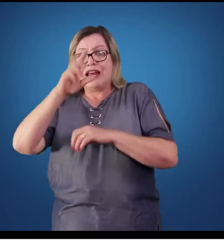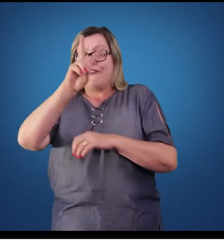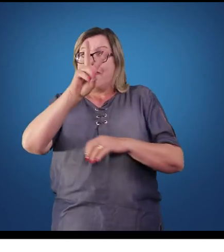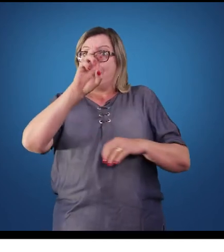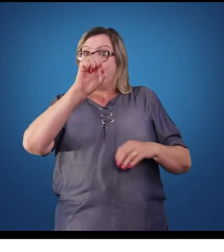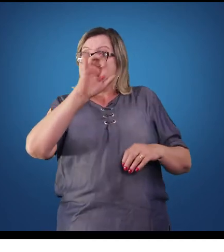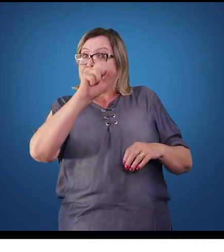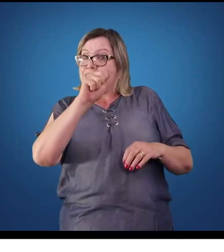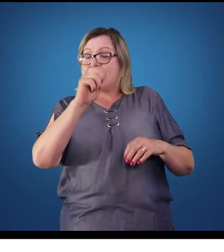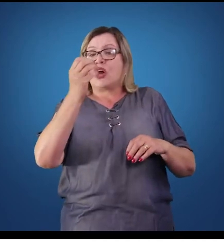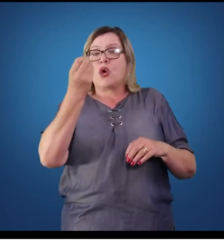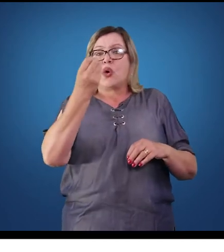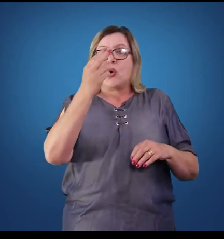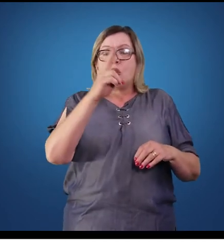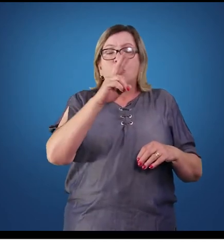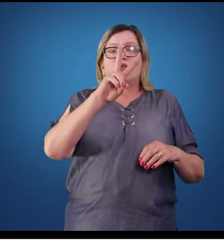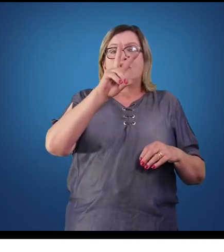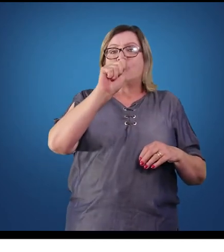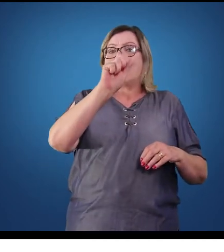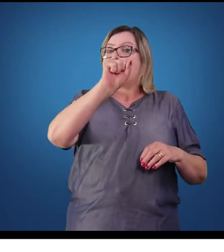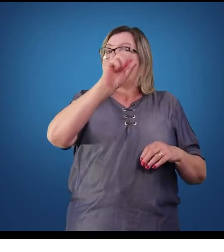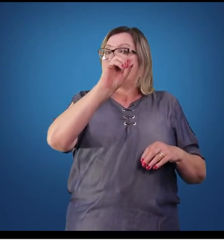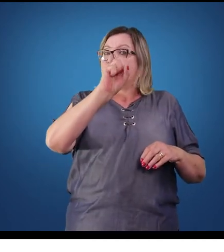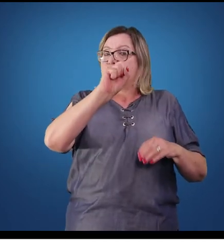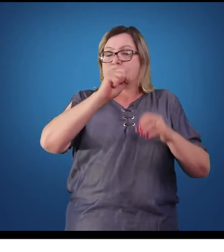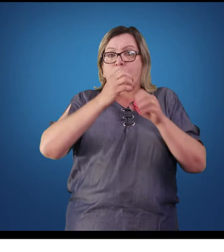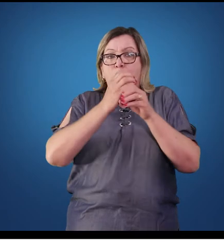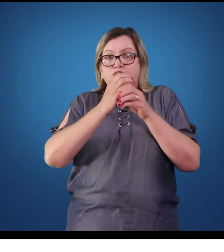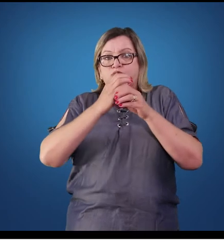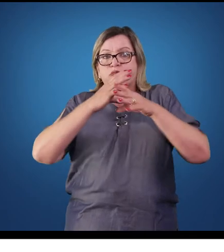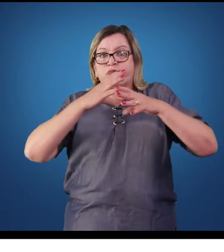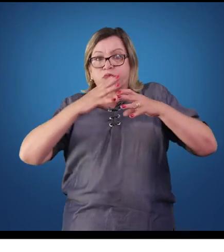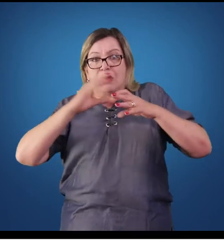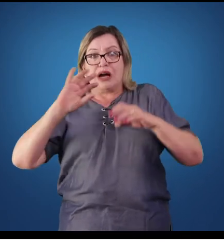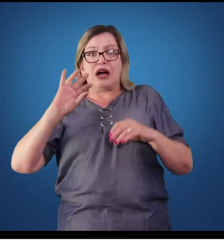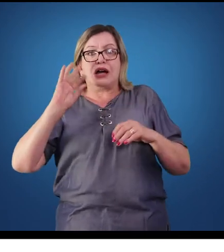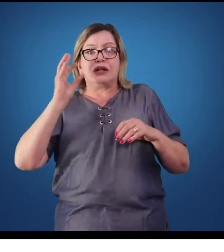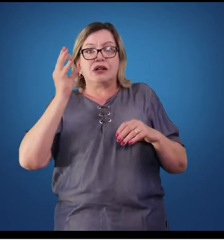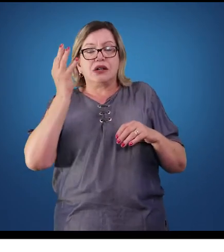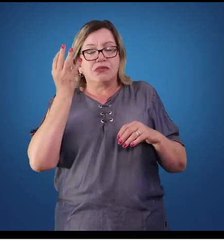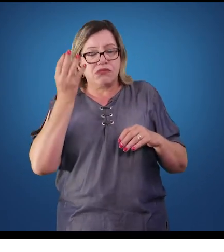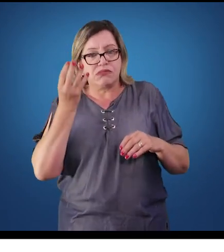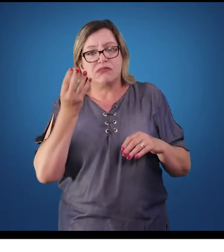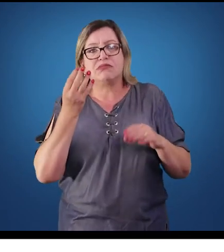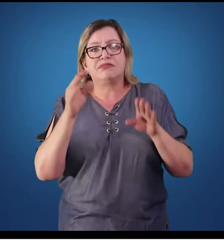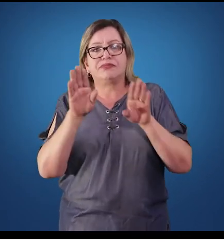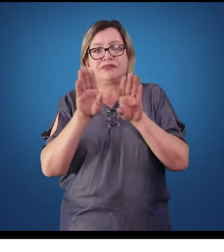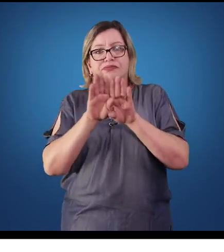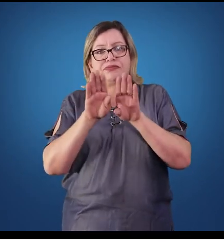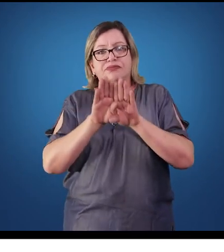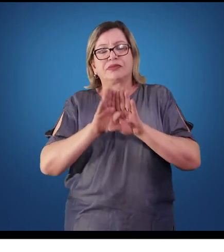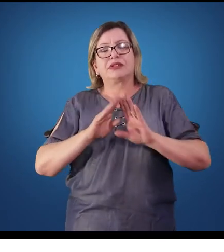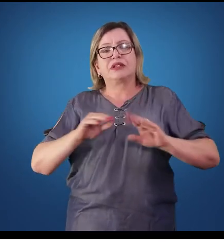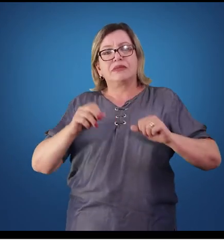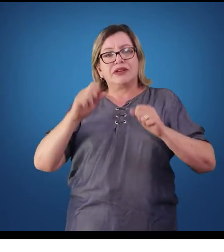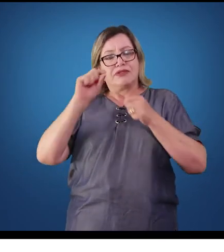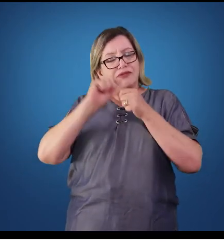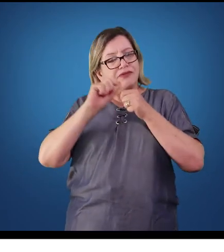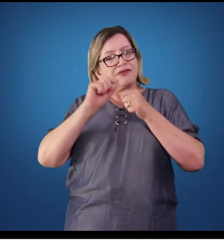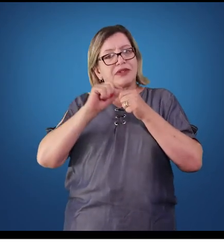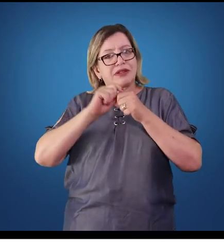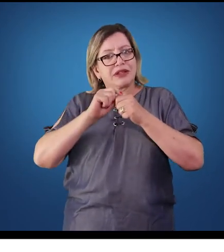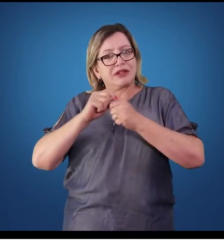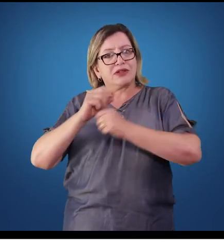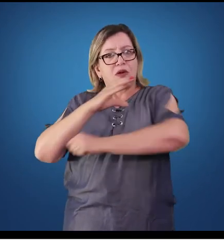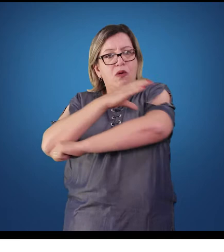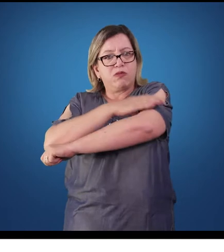arteriais ou, então, uma dilatação das artérias de uma maneira geral, fazendo com que a